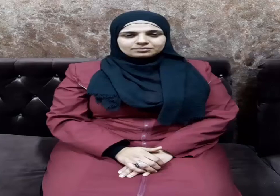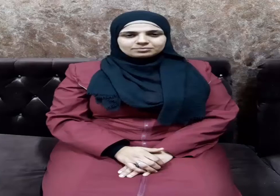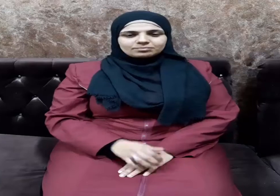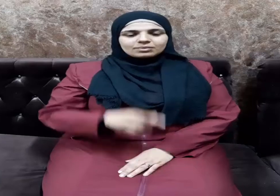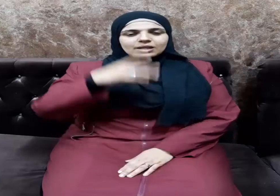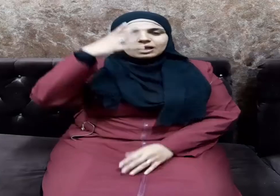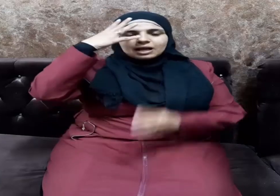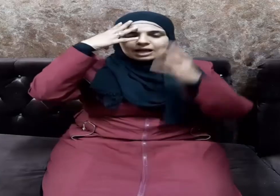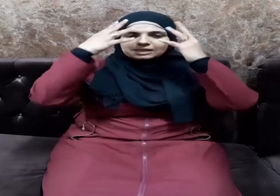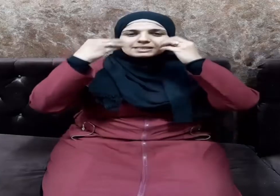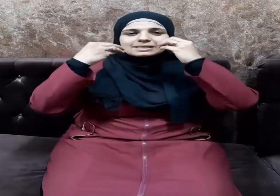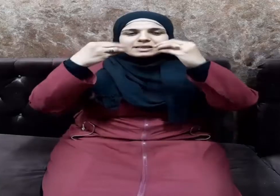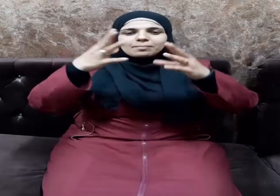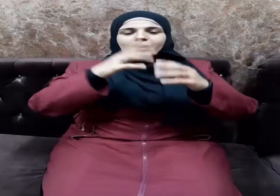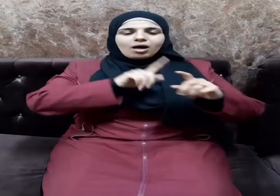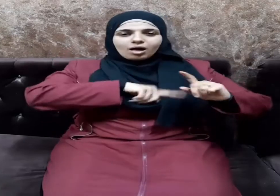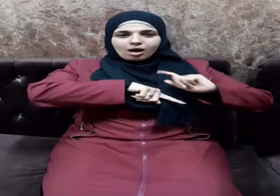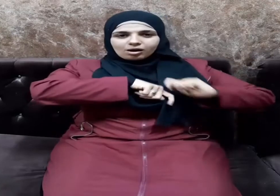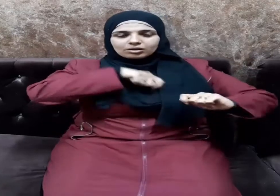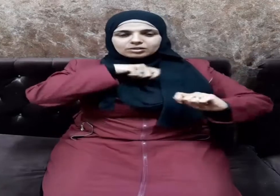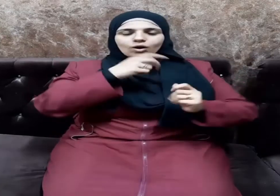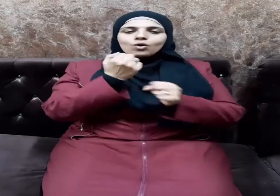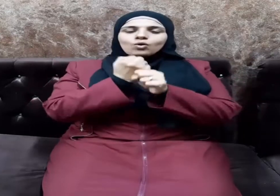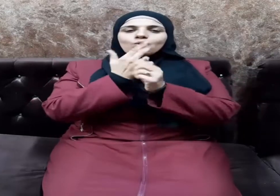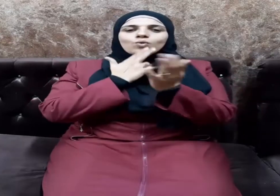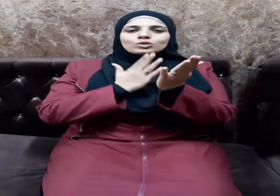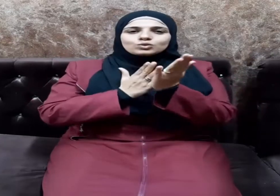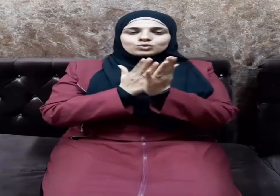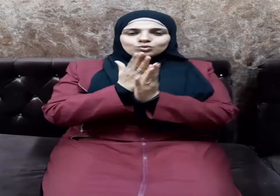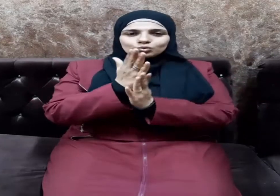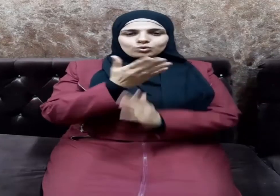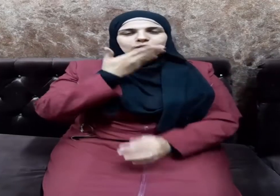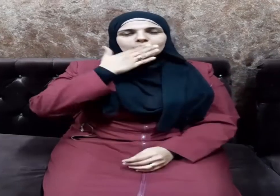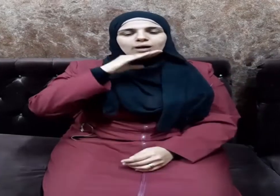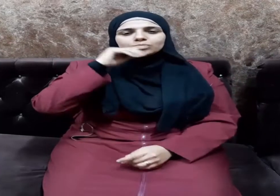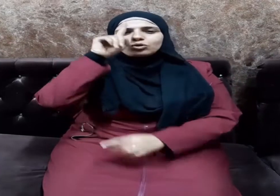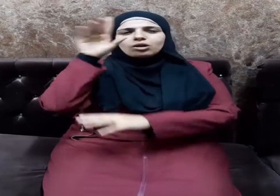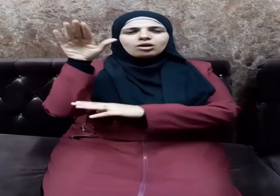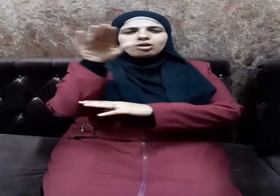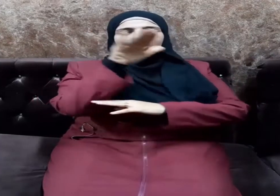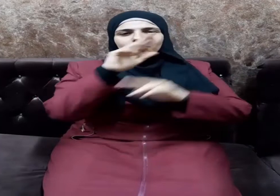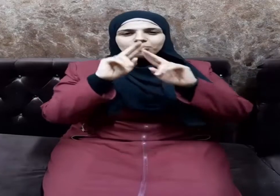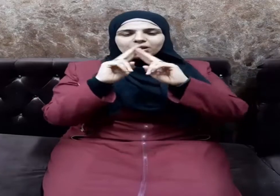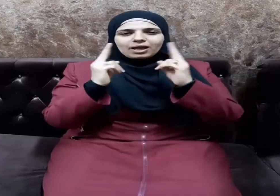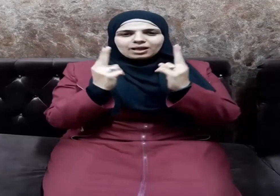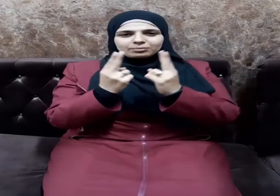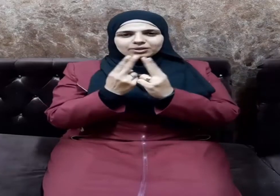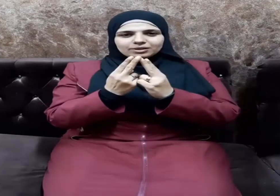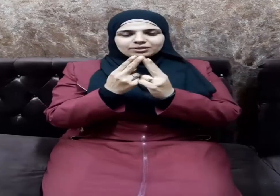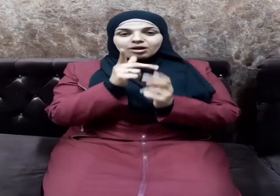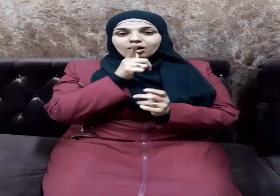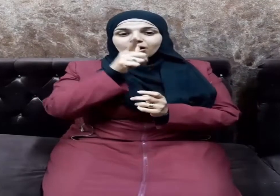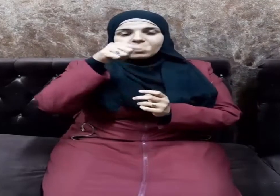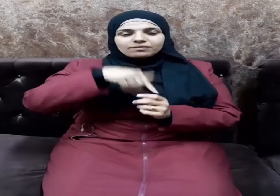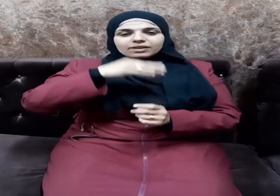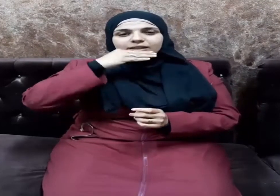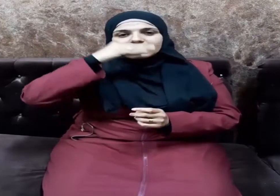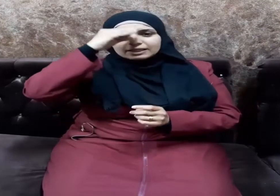السماحة عقيدة وسلوكا الحمد لله رب العالمين القائل في